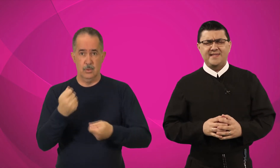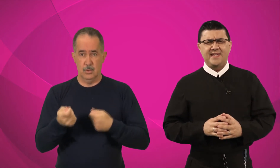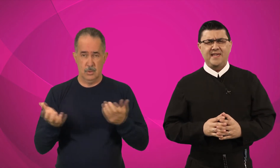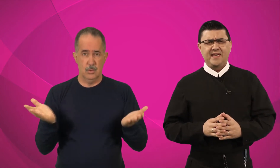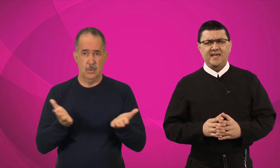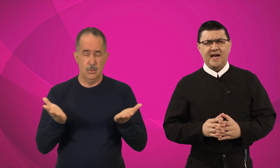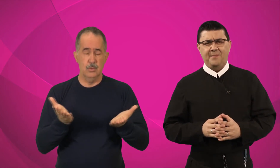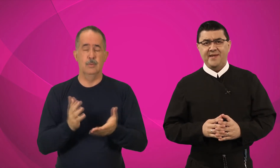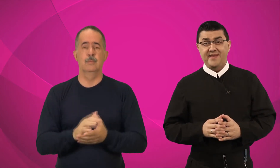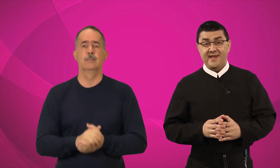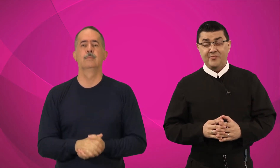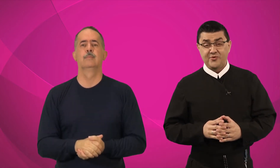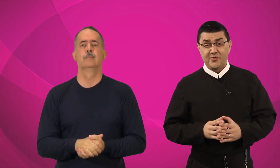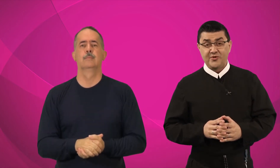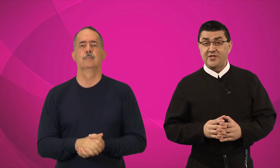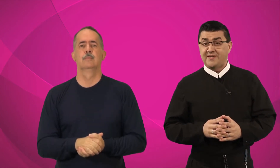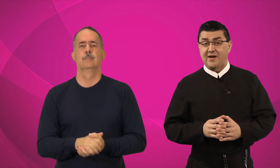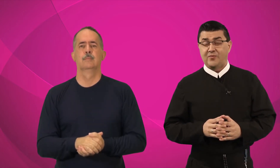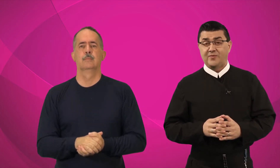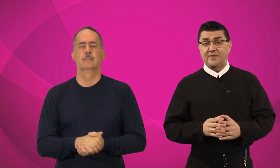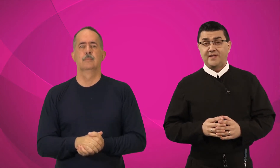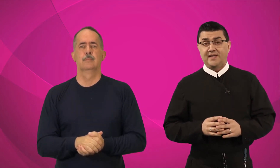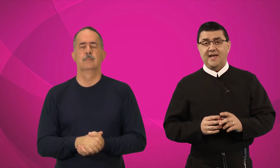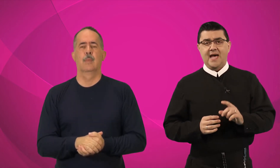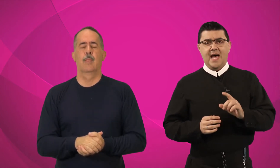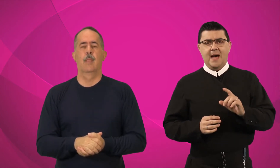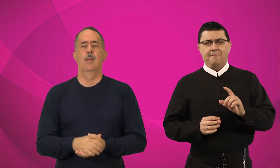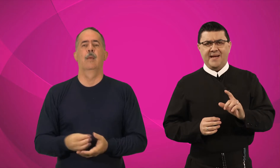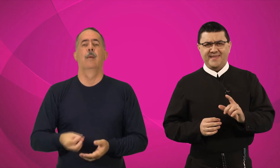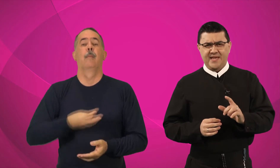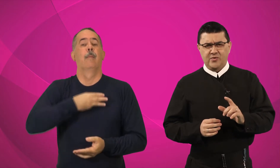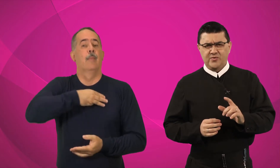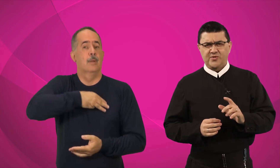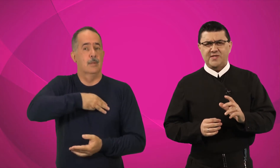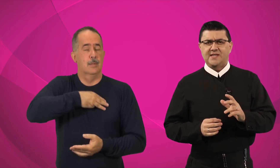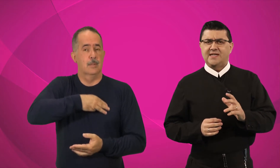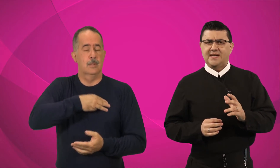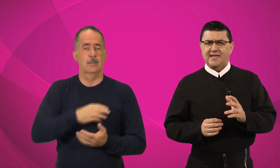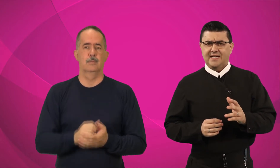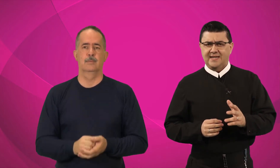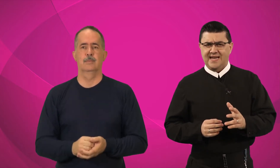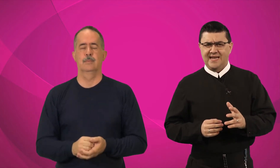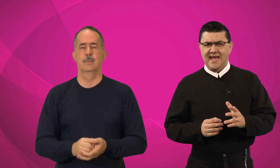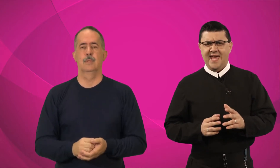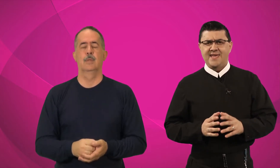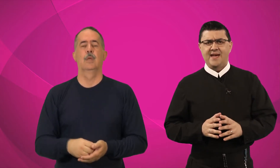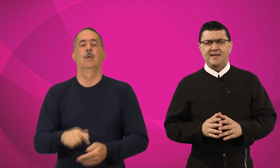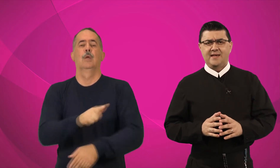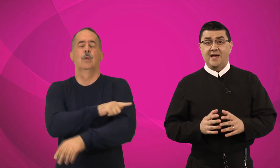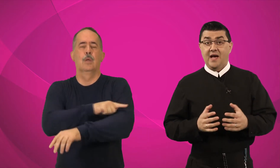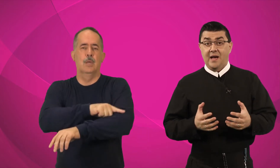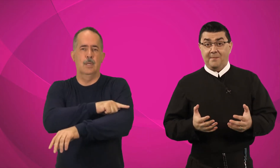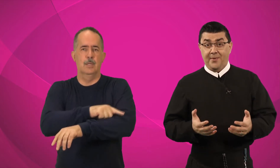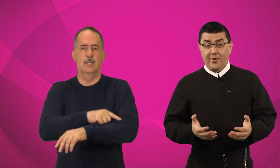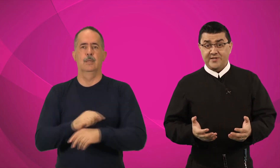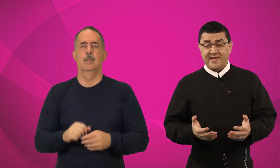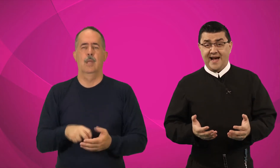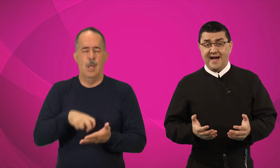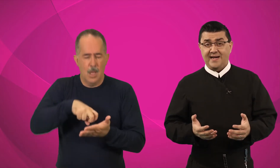que aprenderemos hoje são Mateus, Galiléia, prostrar,